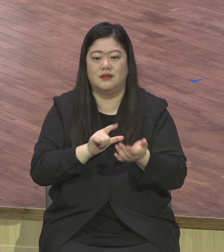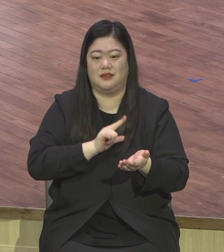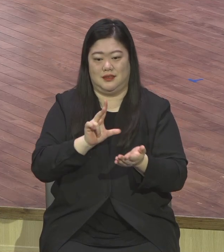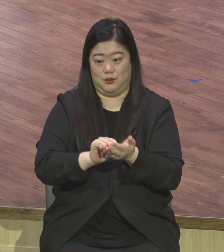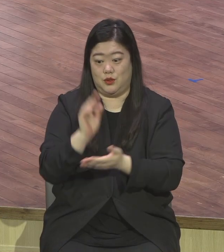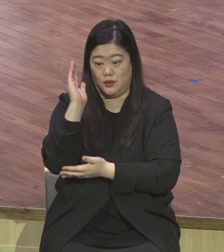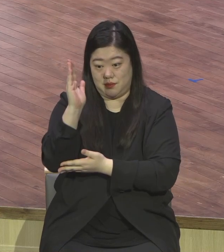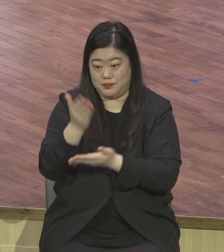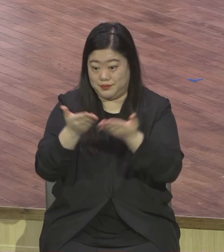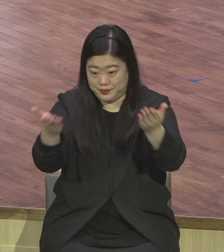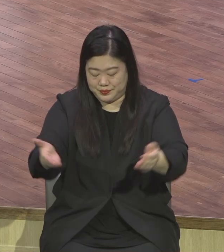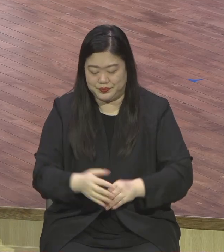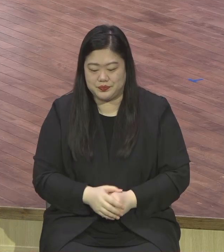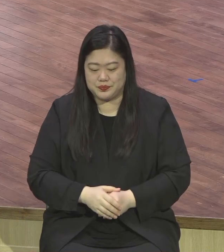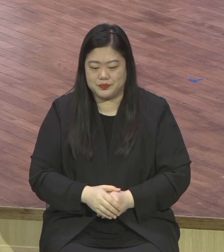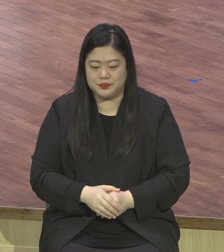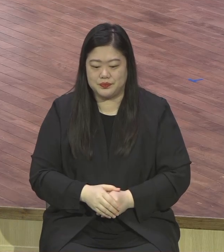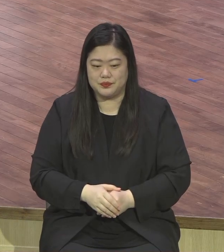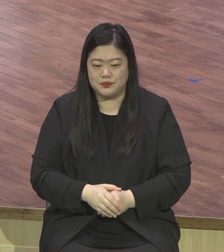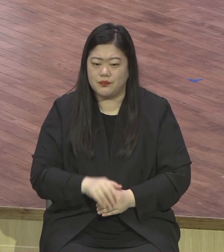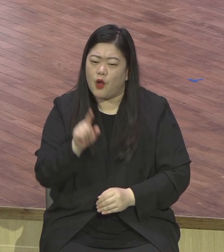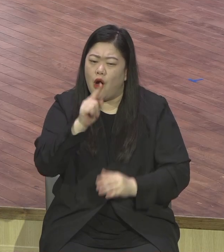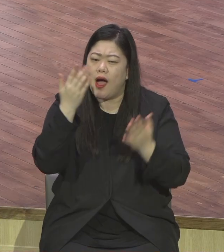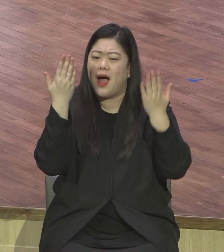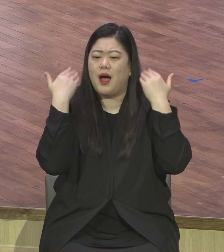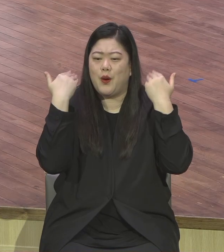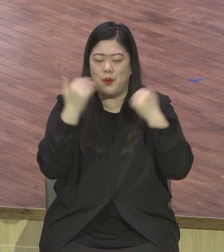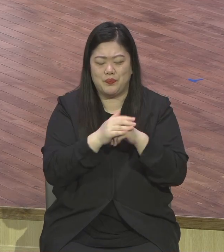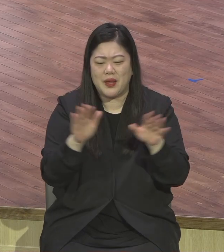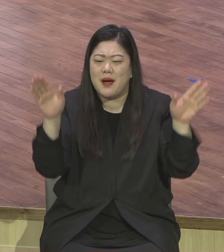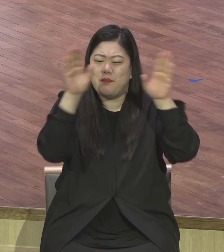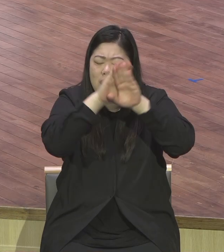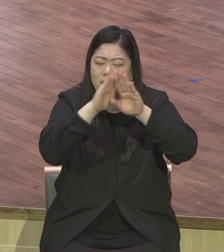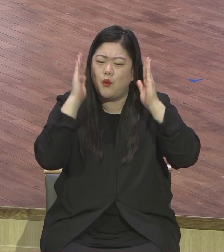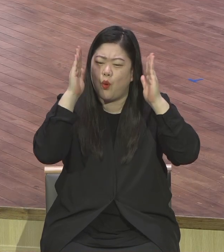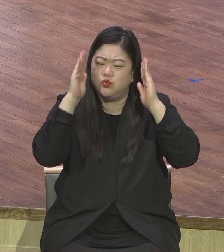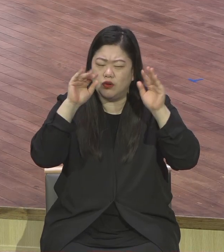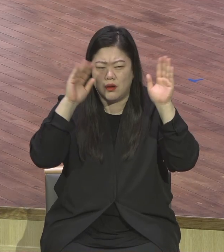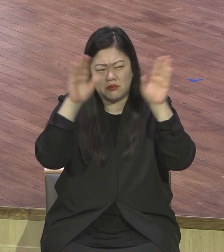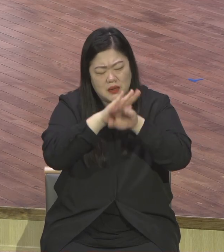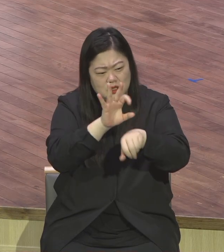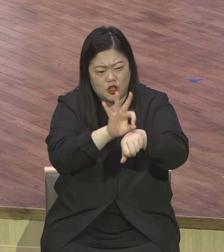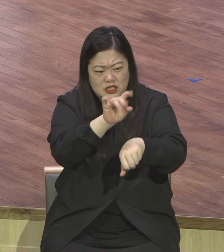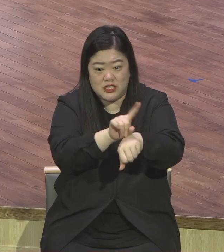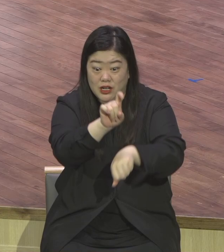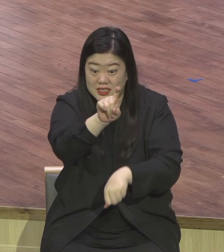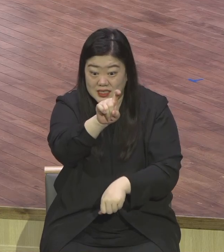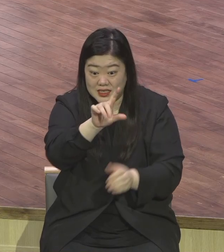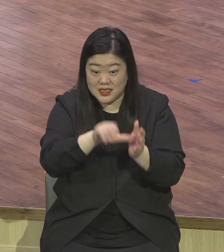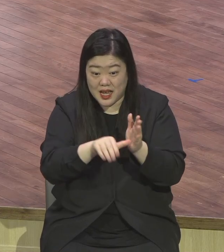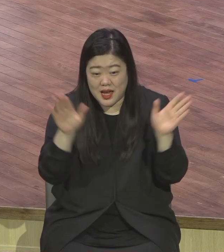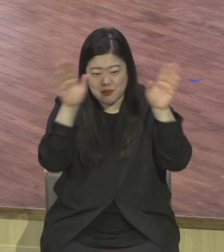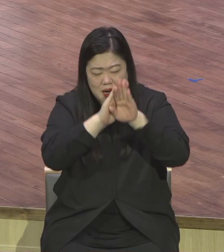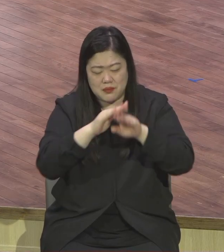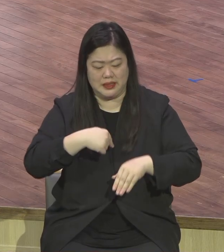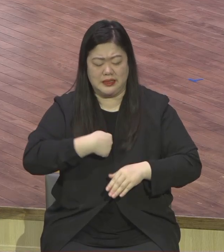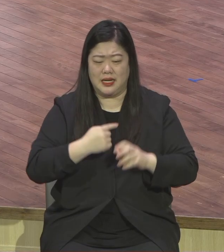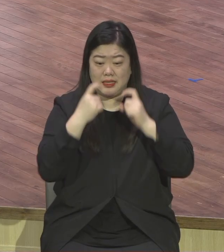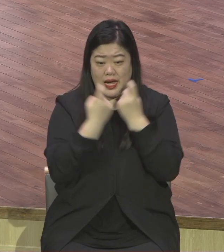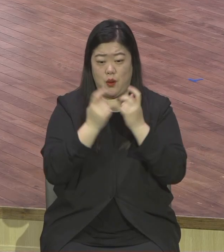고등학교에 야간 자율학습시간이 있었어요. 야간 자율학습시간을